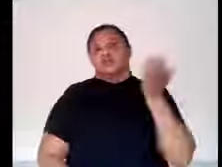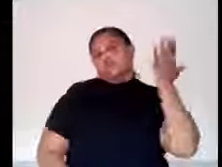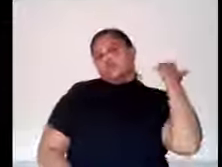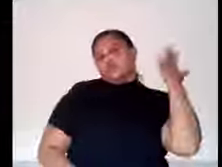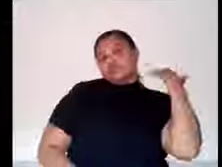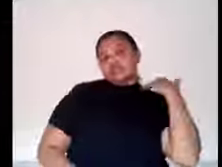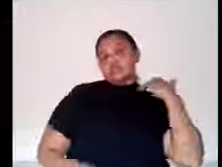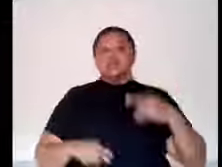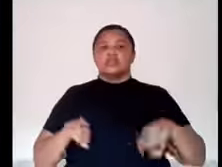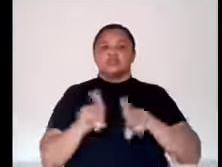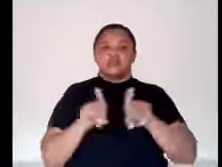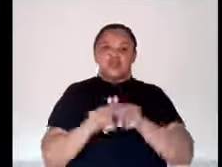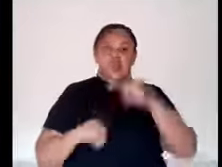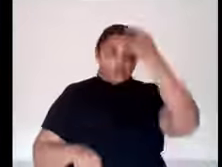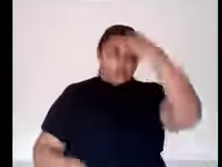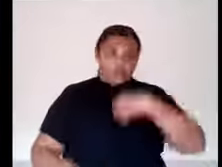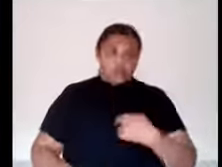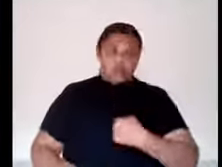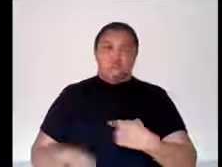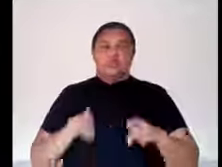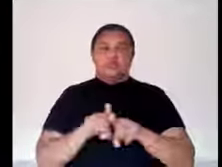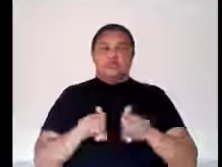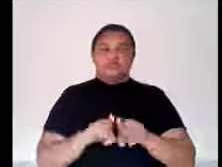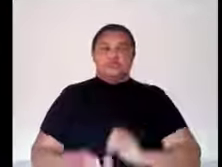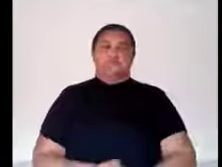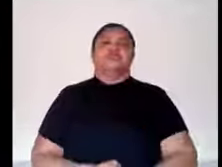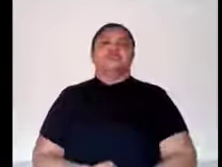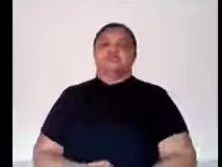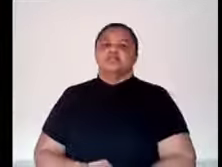ex-alunos como eu, fazendo cooperação técnica direta no projeto.